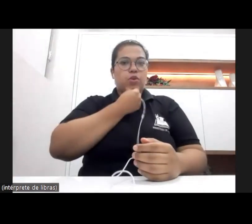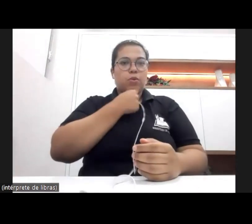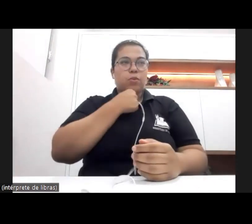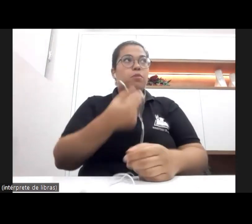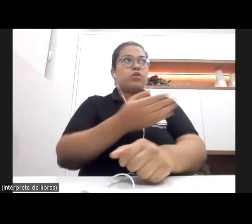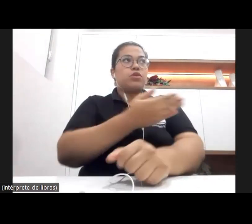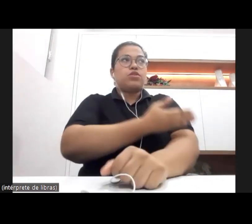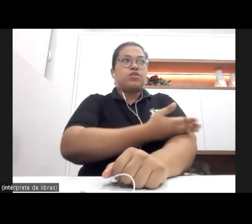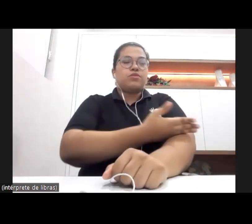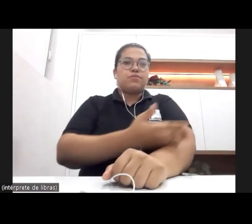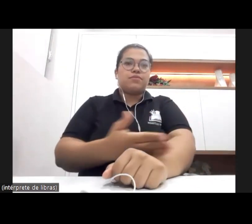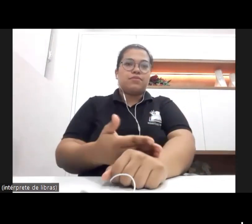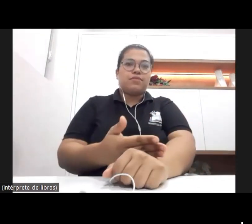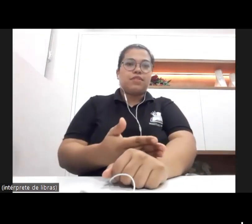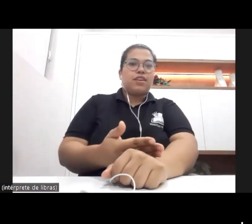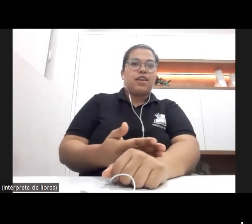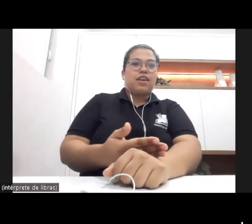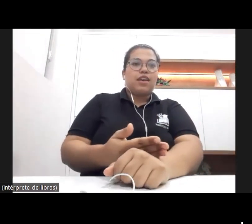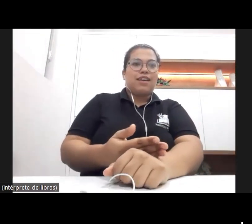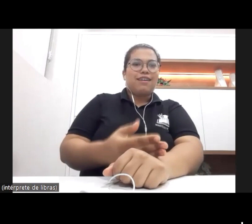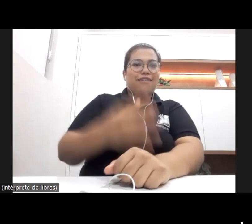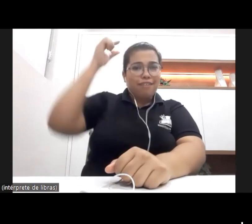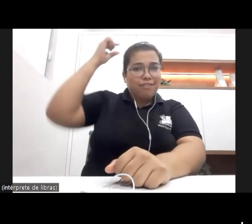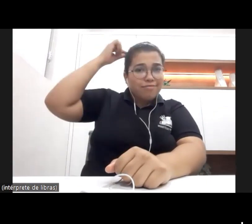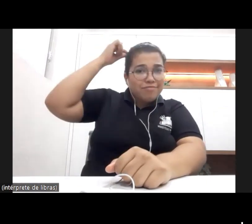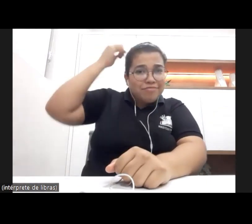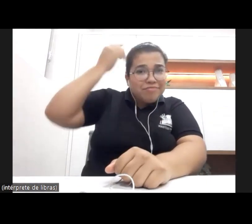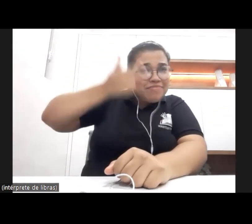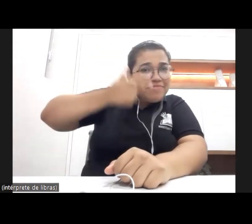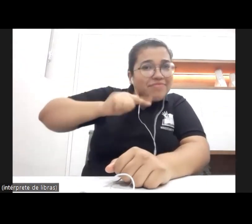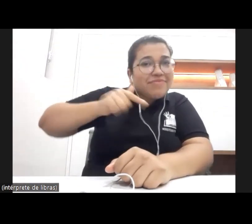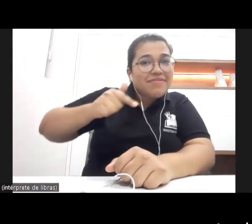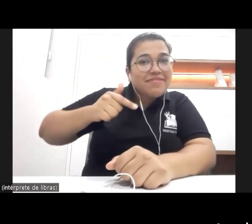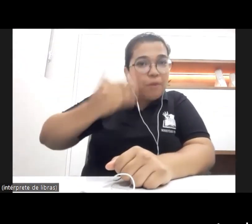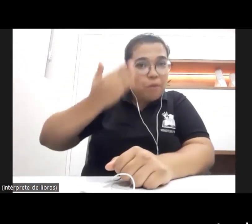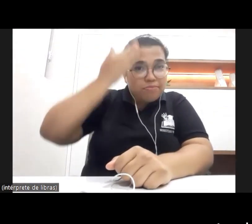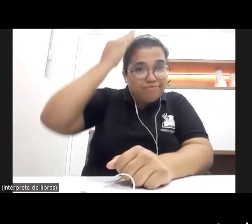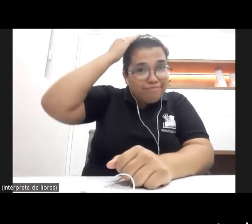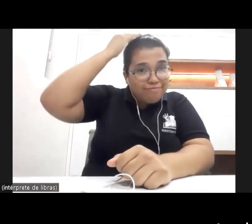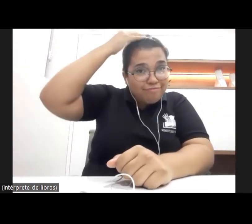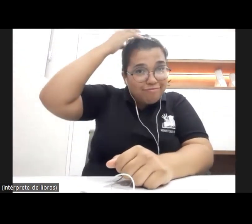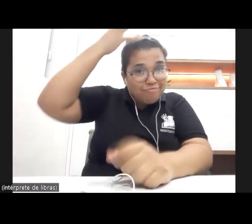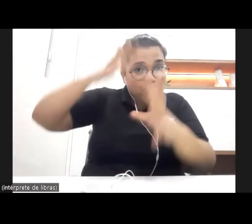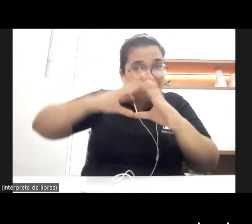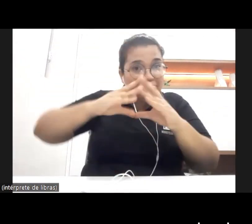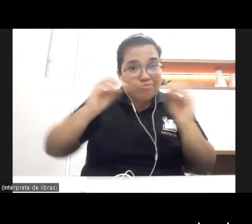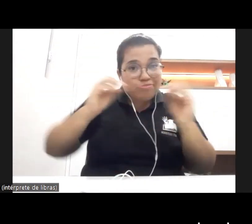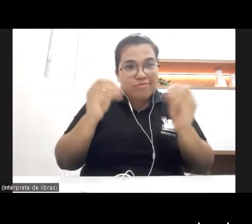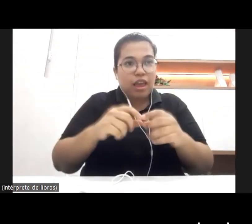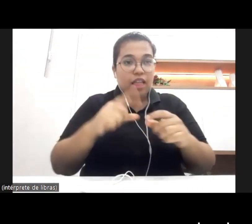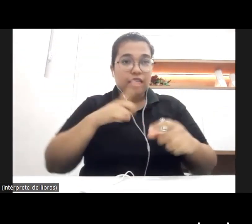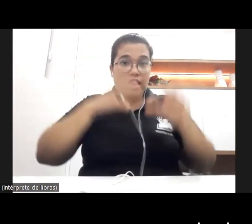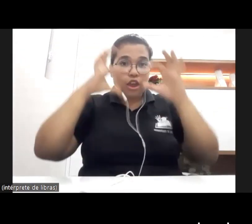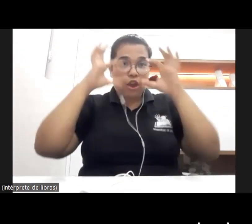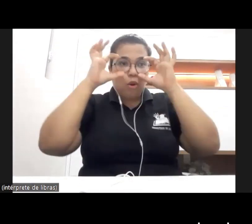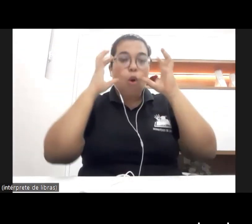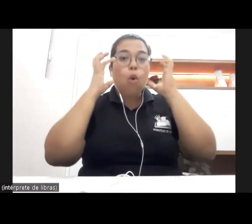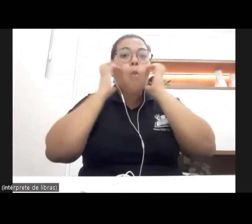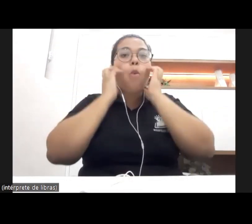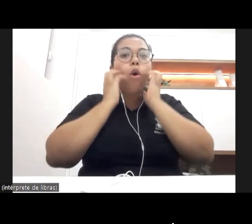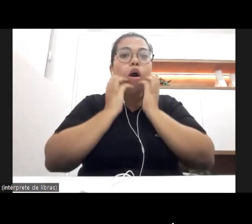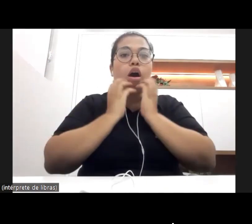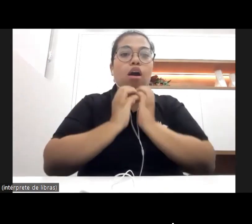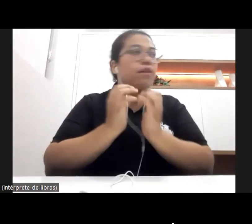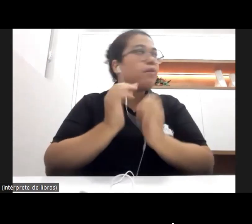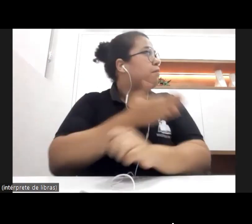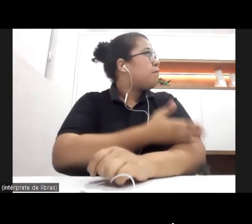calvo, para alguns careca, tenho óculos, uma barba também branca,